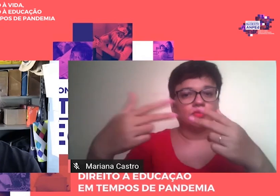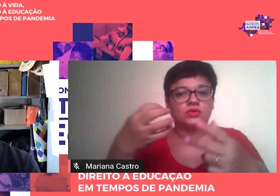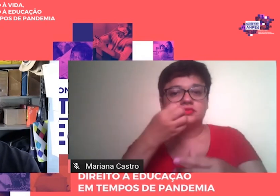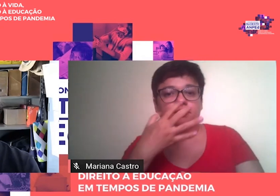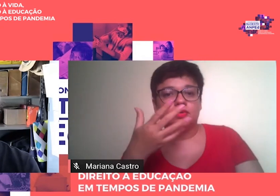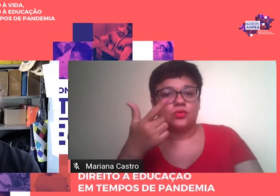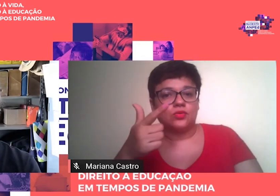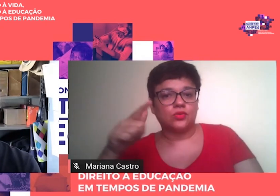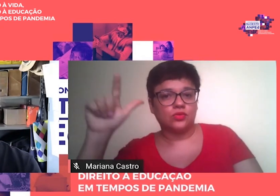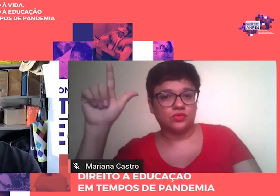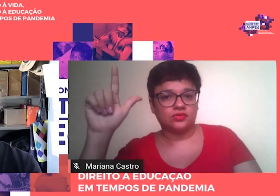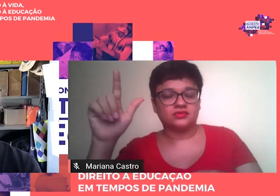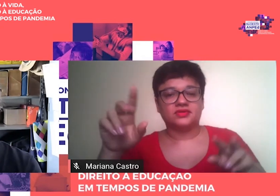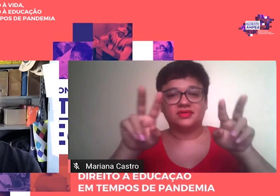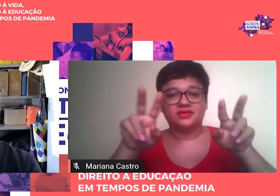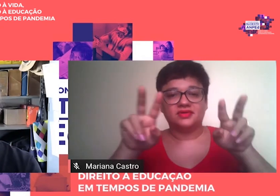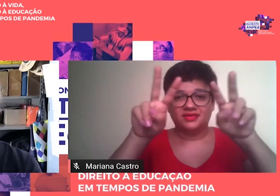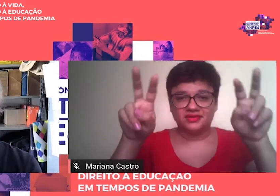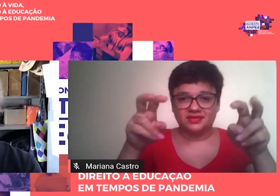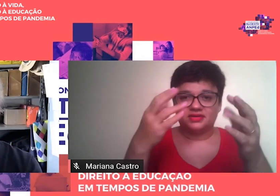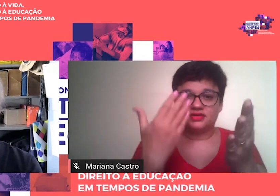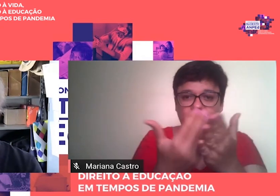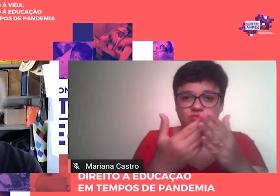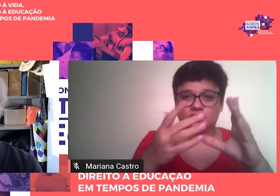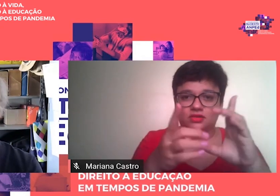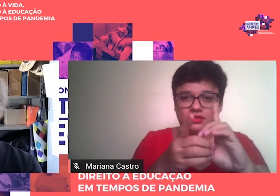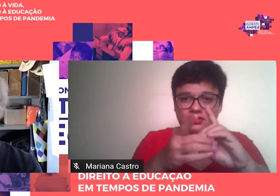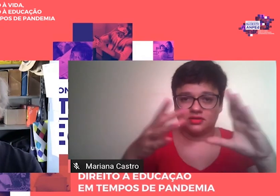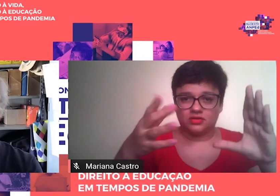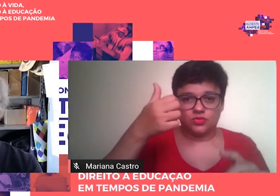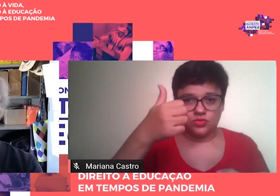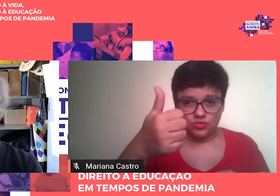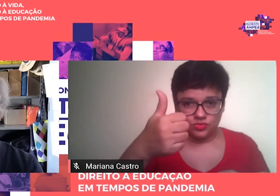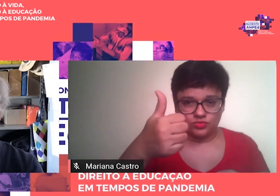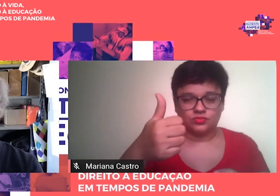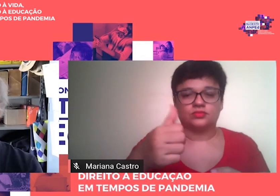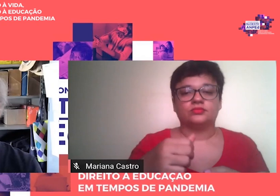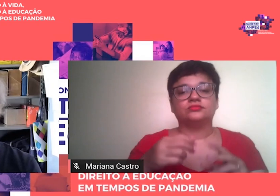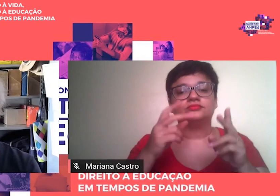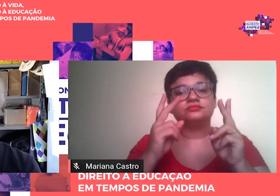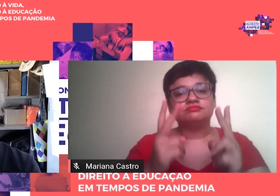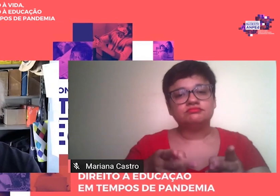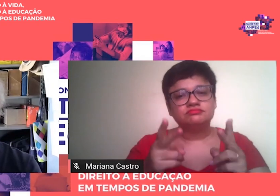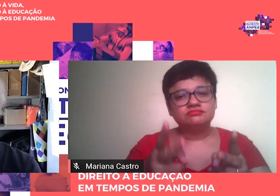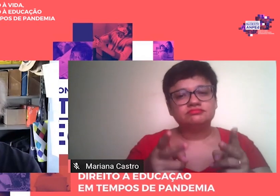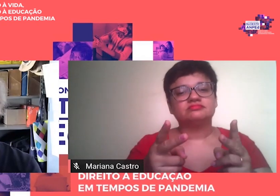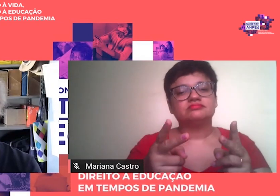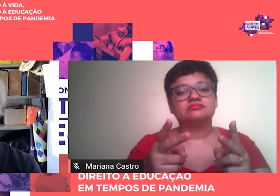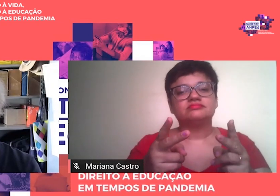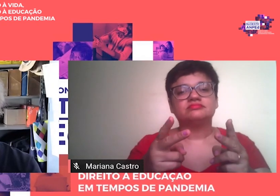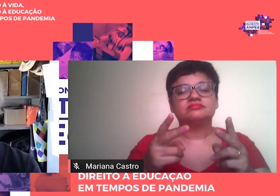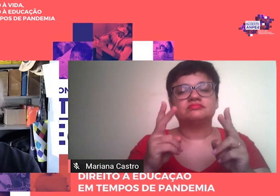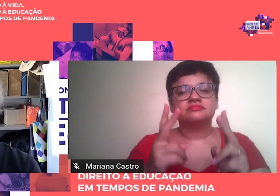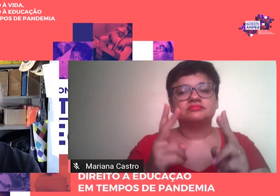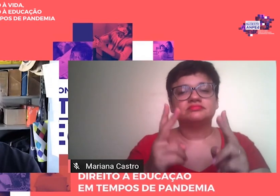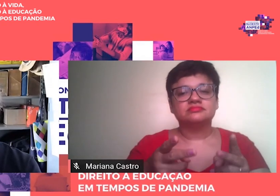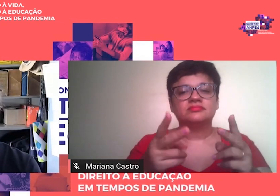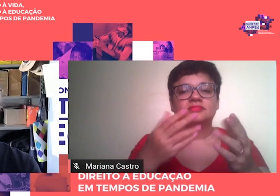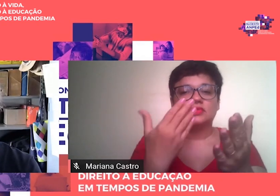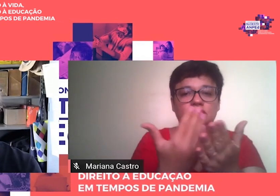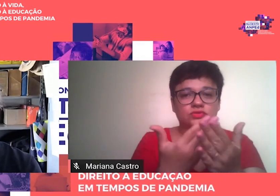texto Escola e Democracia I, a teoria da curvatura da vara, seguido de Escola e